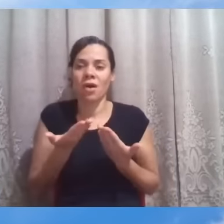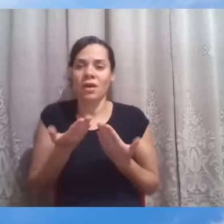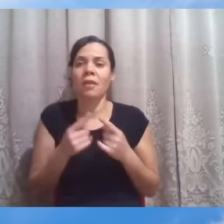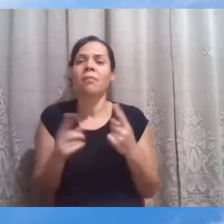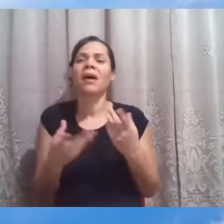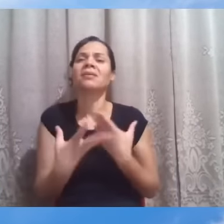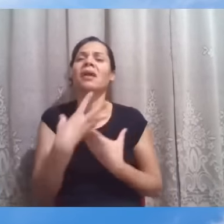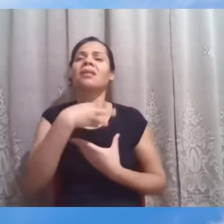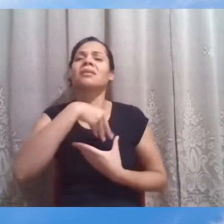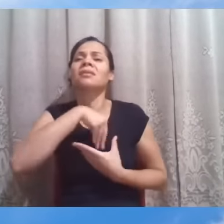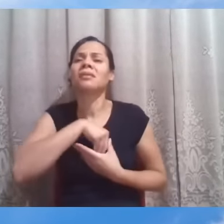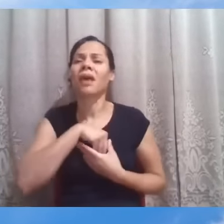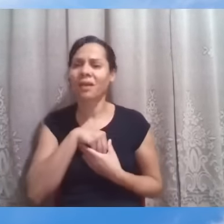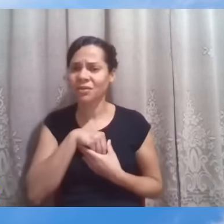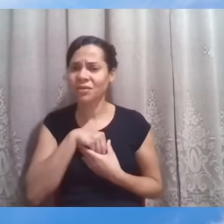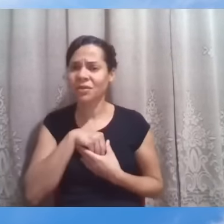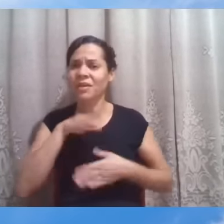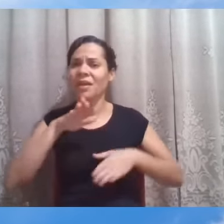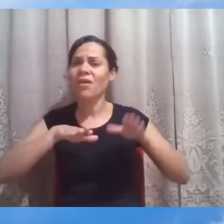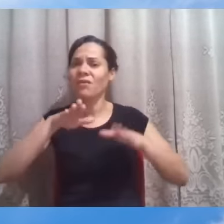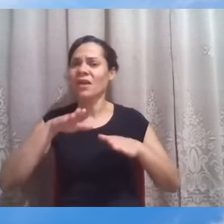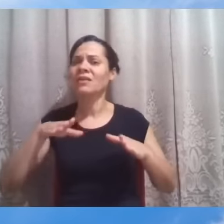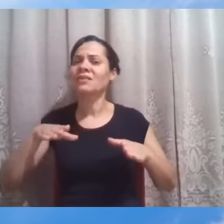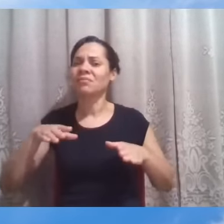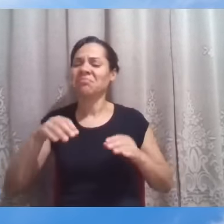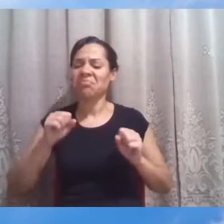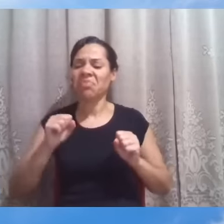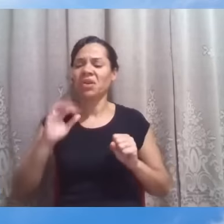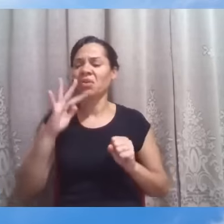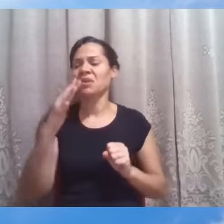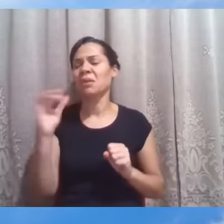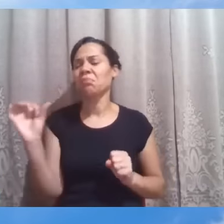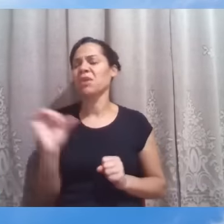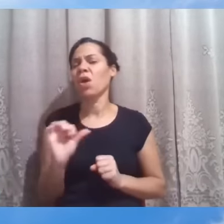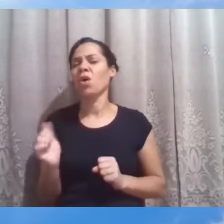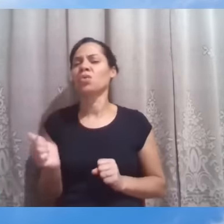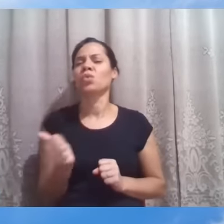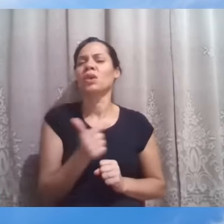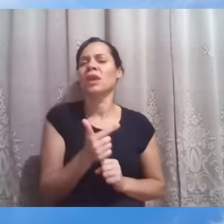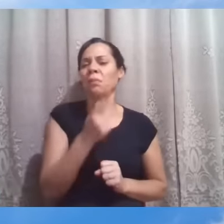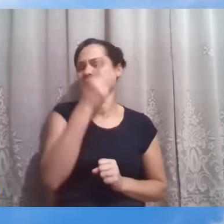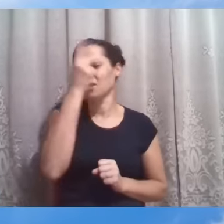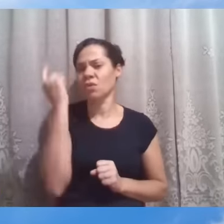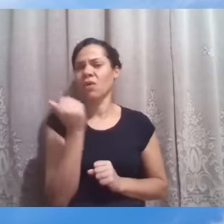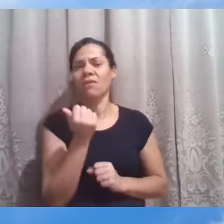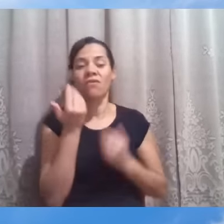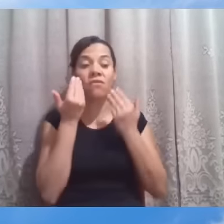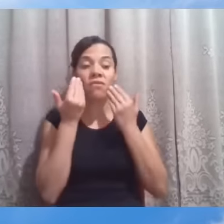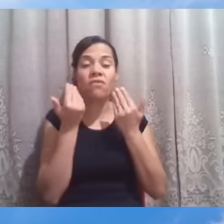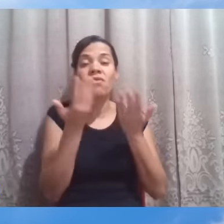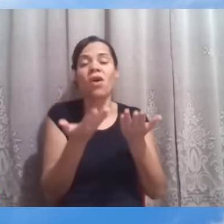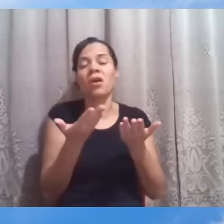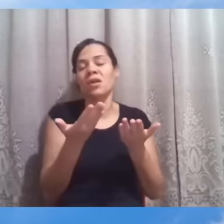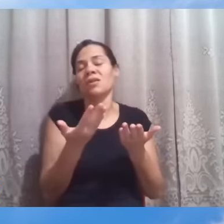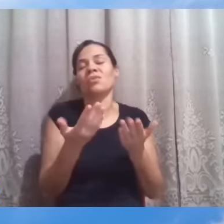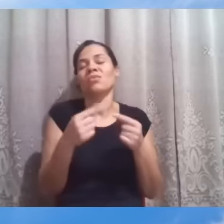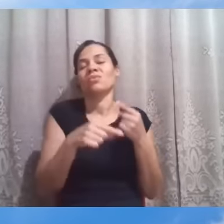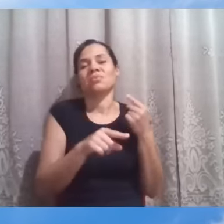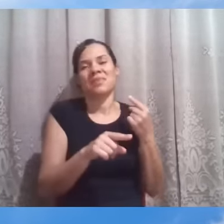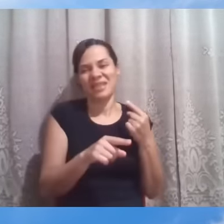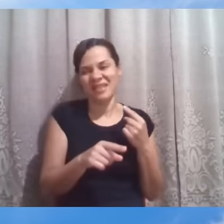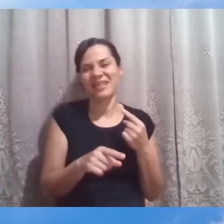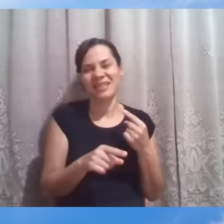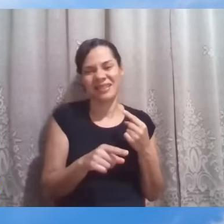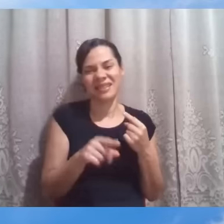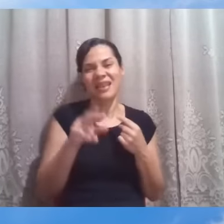dentro, talvez, em situação mais lamentável até do que os que se comprometeram muito lá fora, nos outros desvios. Não é o caso dos